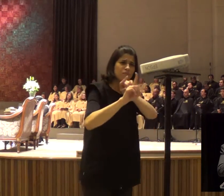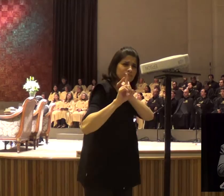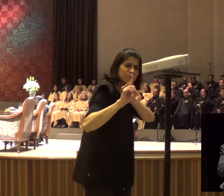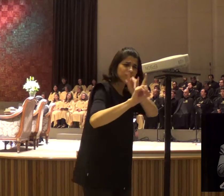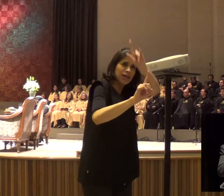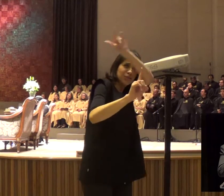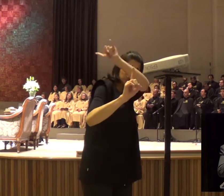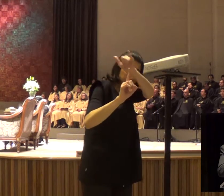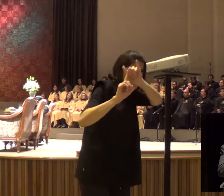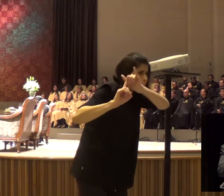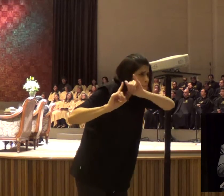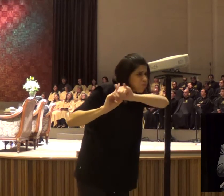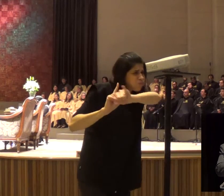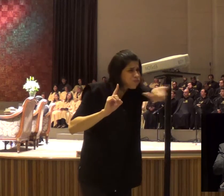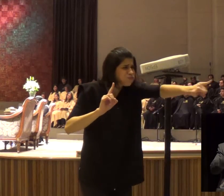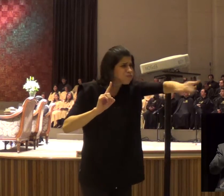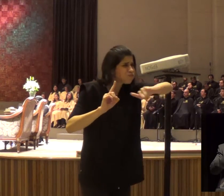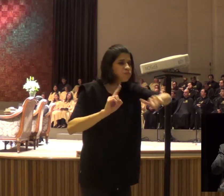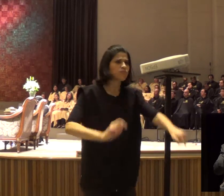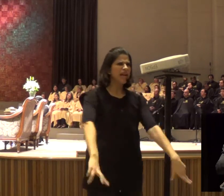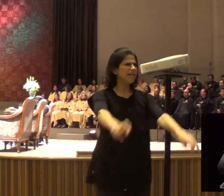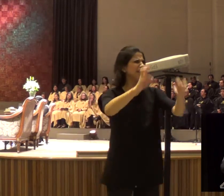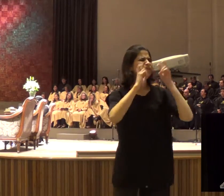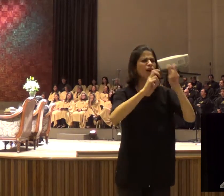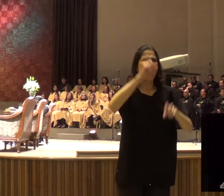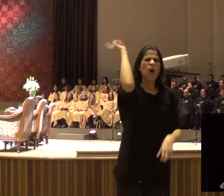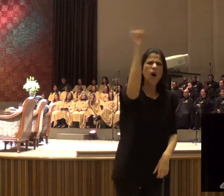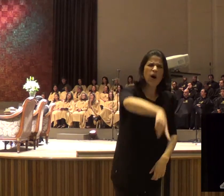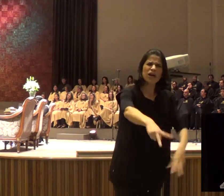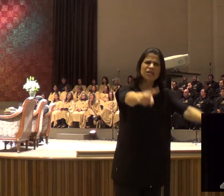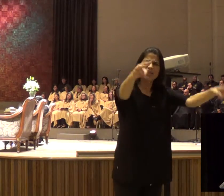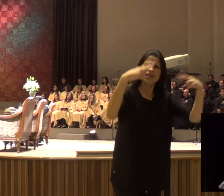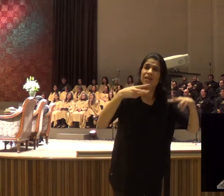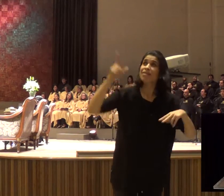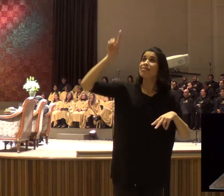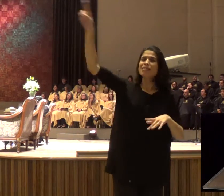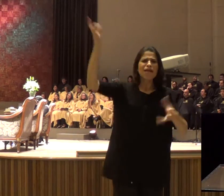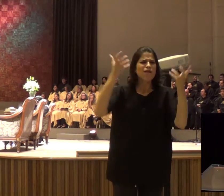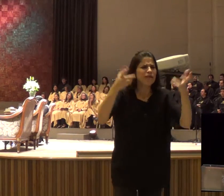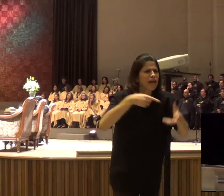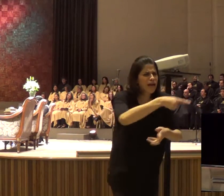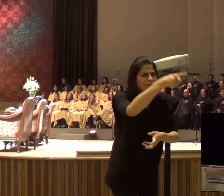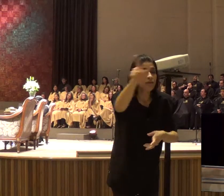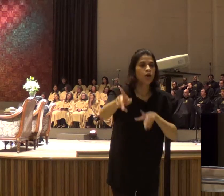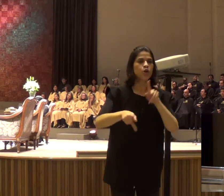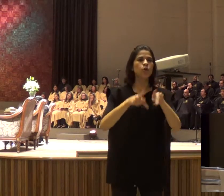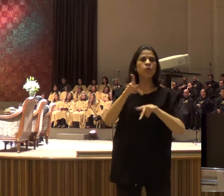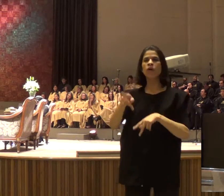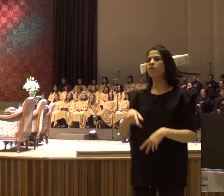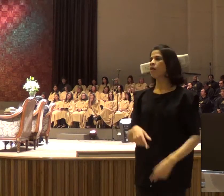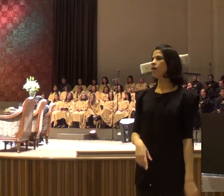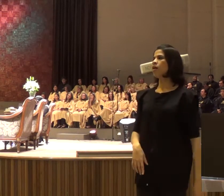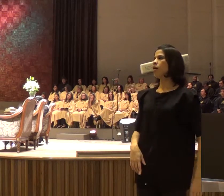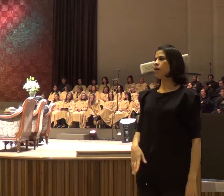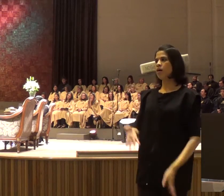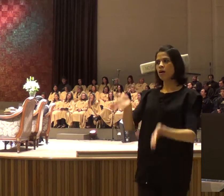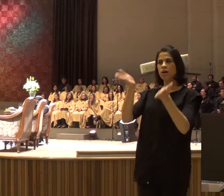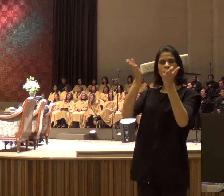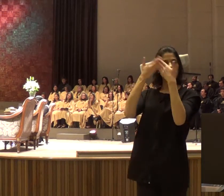Deus, que eles não conseguiam ouvir, nos seus corações, é interessante isso, porque, Deus começa